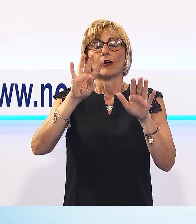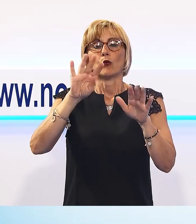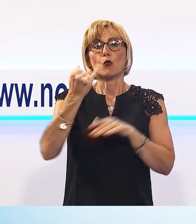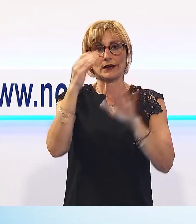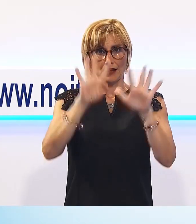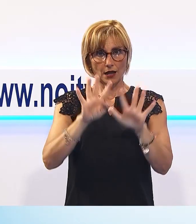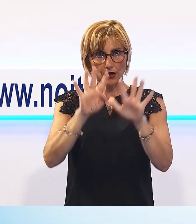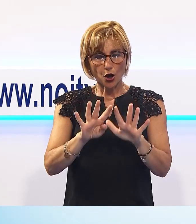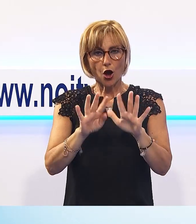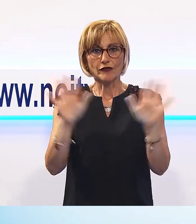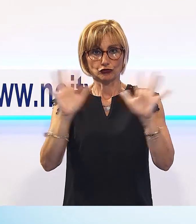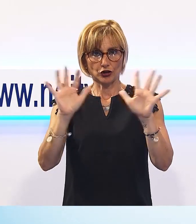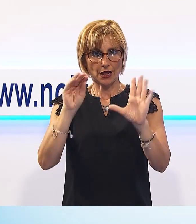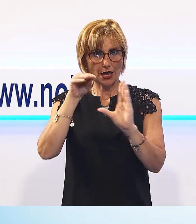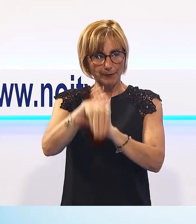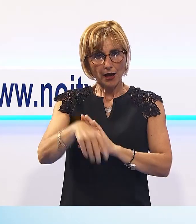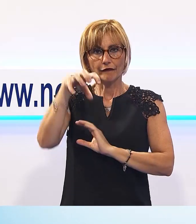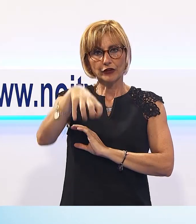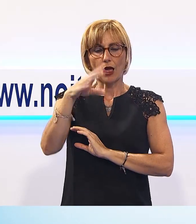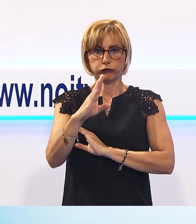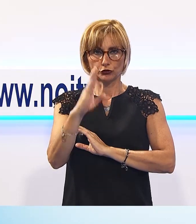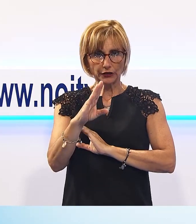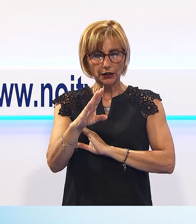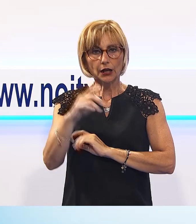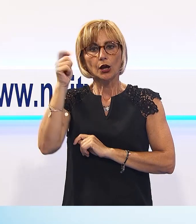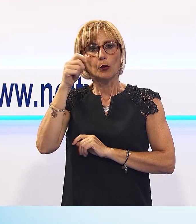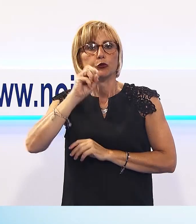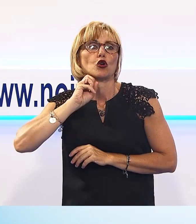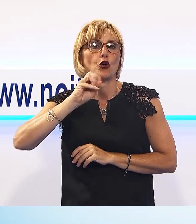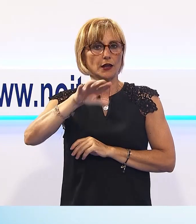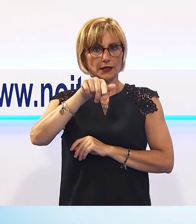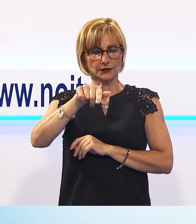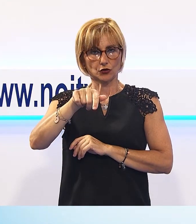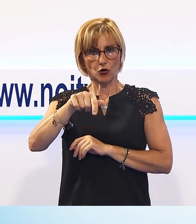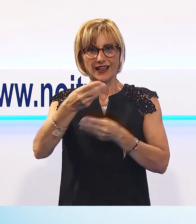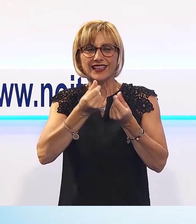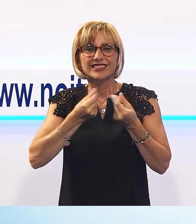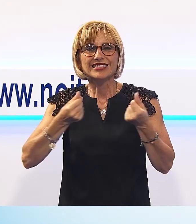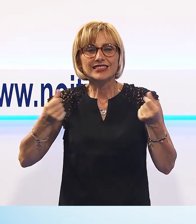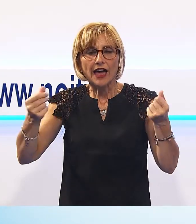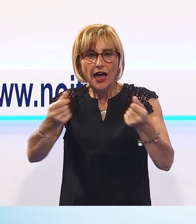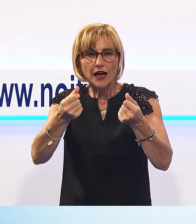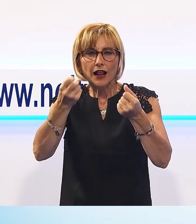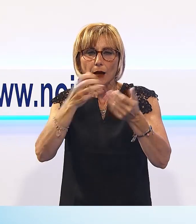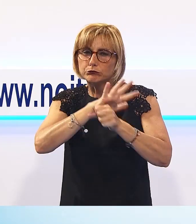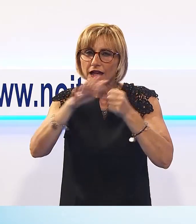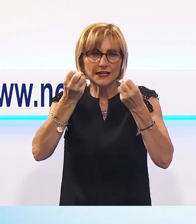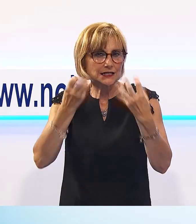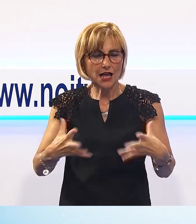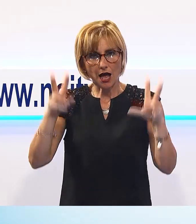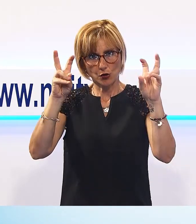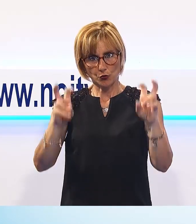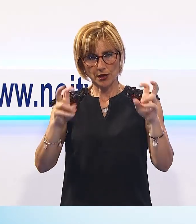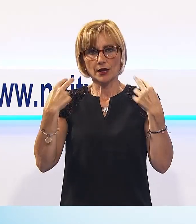momento centrale dell'intera rassegna, con la prima assoluta della proiezione del video, questa terra impastata di sangue, vita, testimonianza e